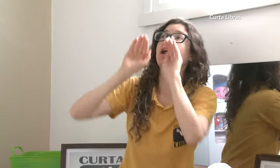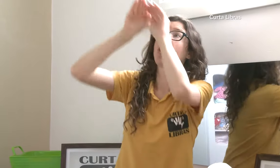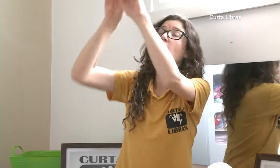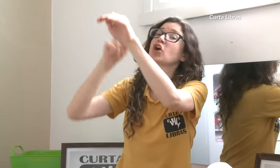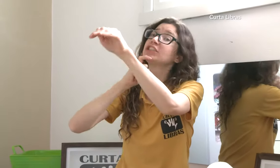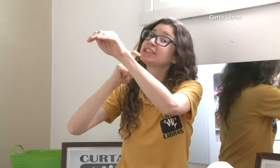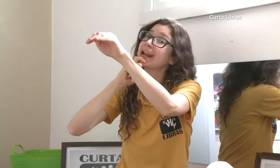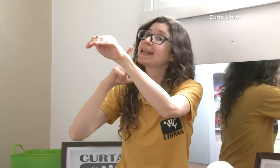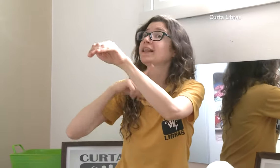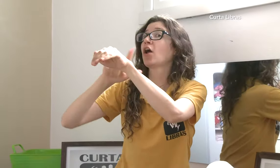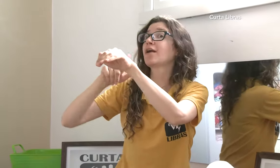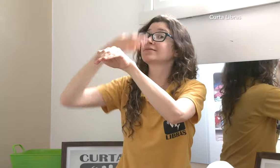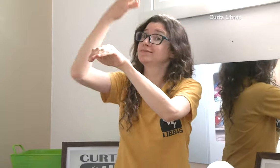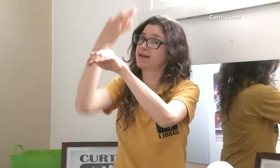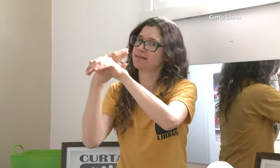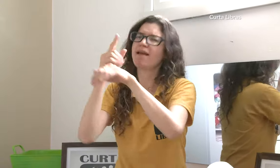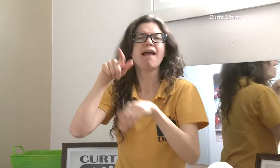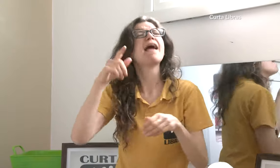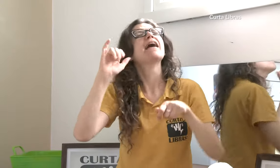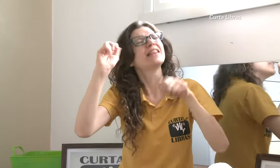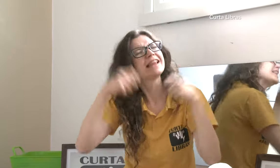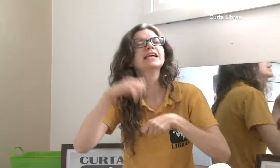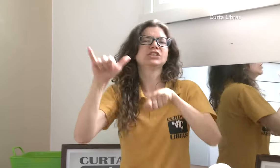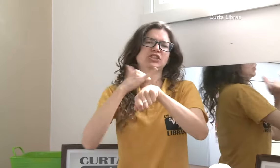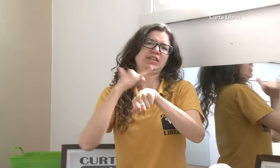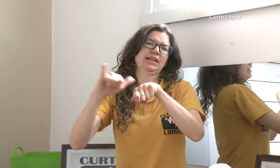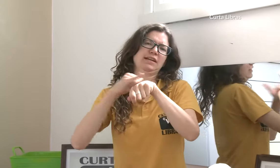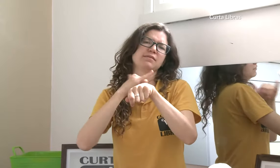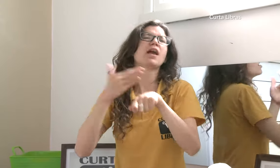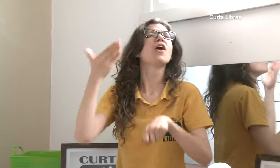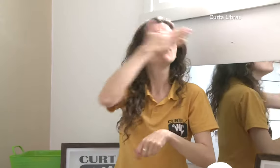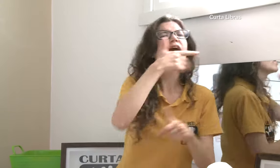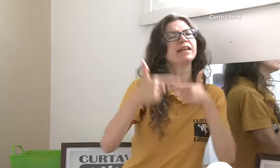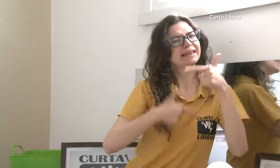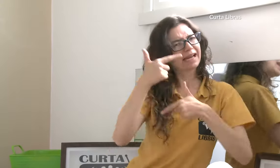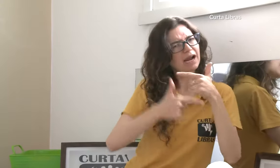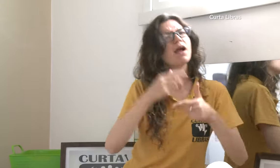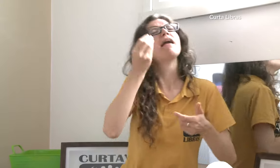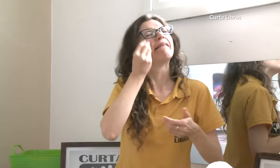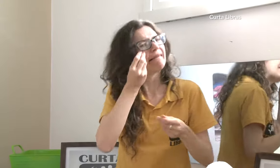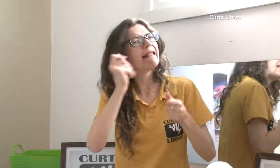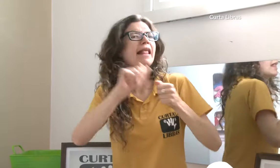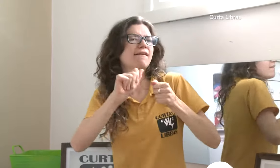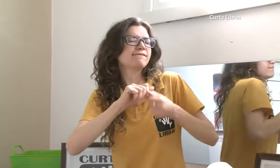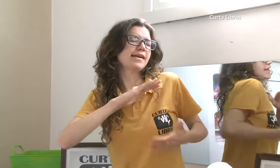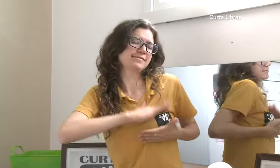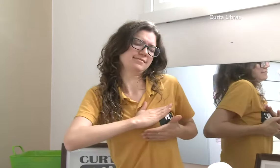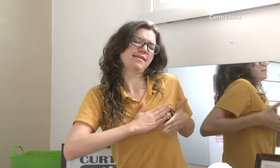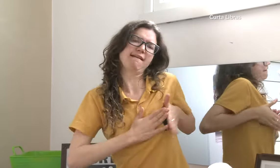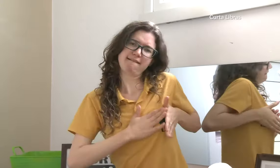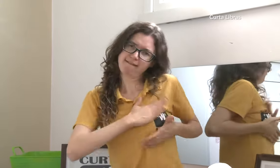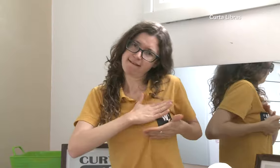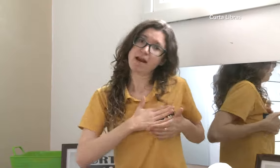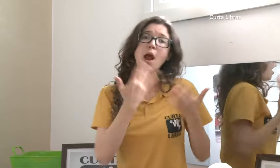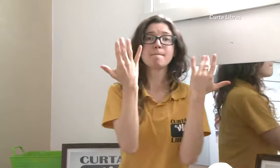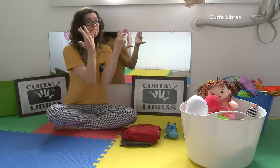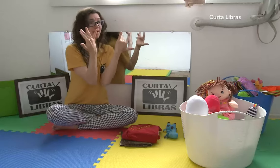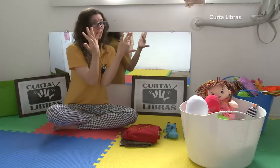guardar em uma vasilha, tampar e guardar na geladeira. Mas precisa tomar cuidado, pois tem um tempo certo para que este